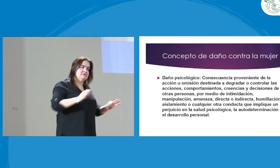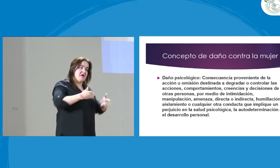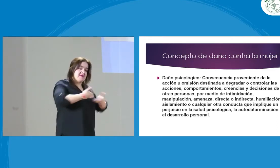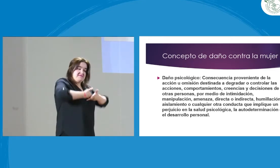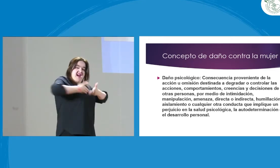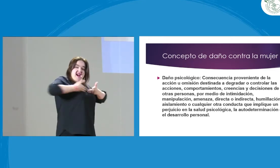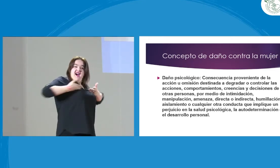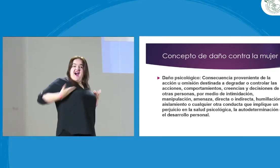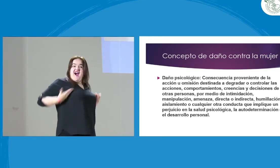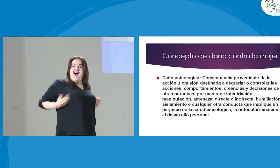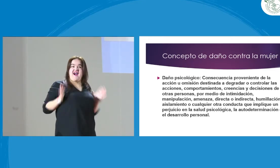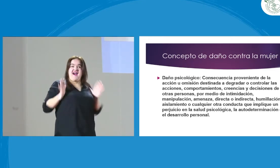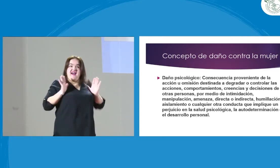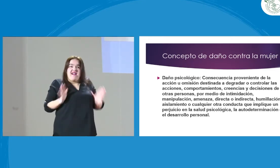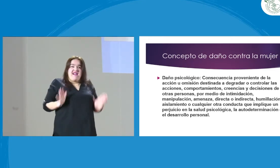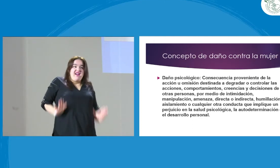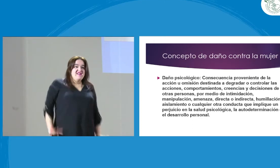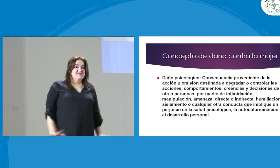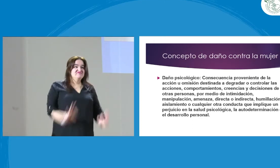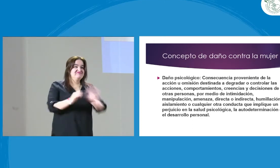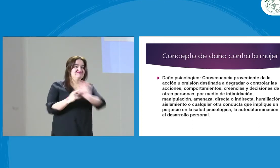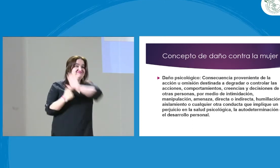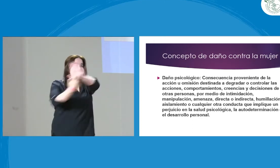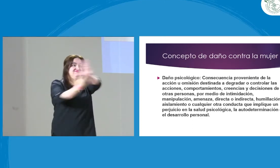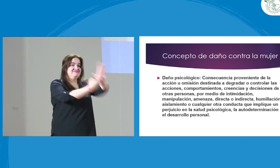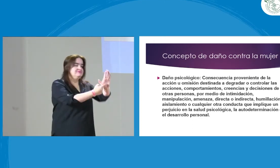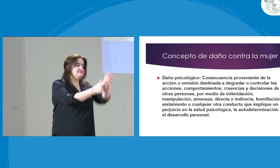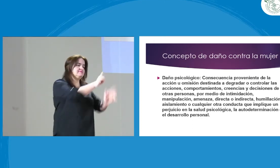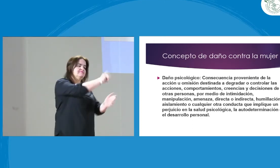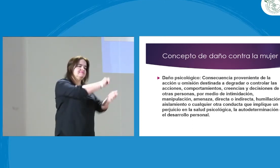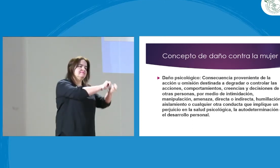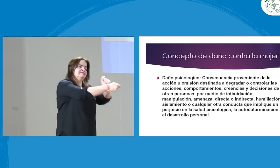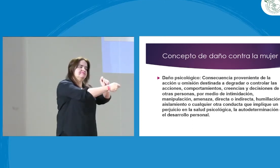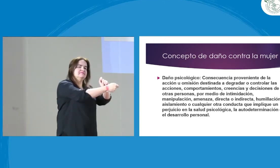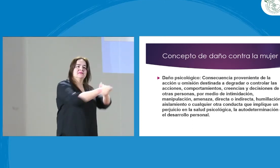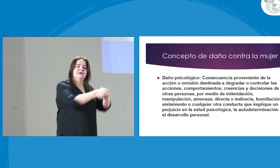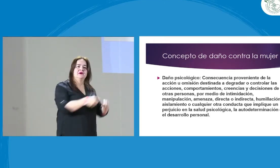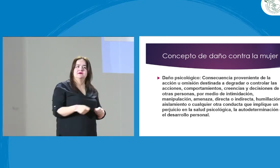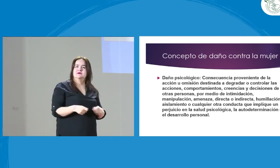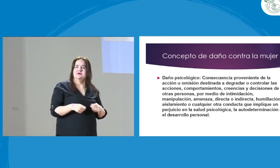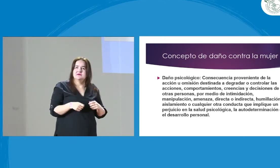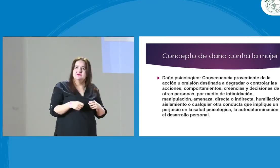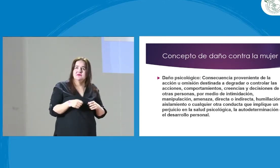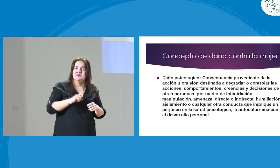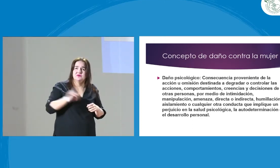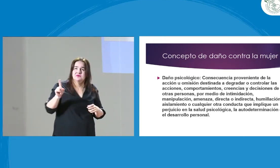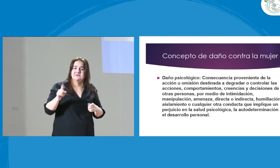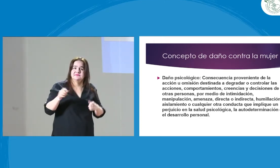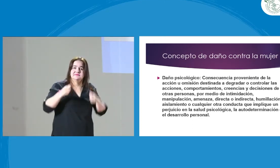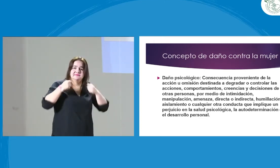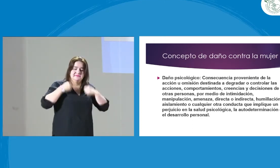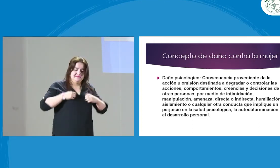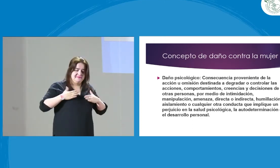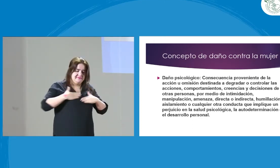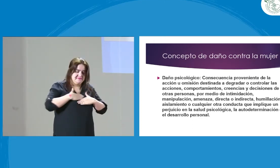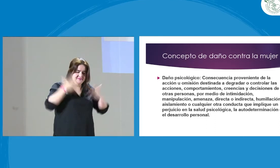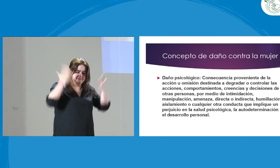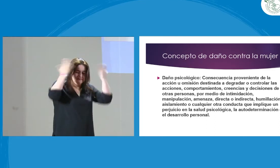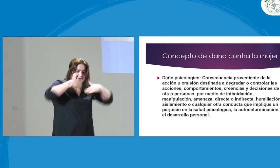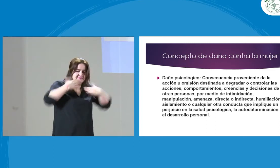a mí no me gusta eso, hágame el favor. Y usted se cambia, a mí no me gustan los escotes, usted no está para mostrarse al mundo. No, no, o sea, no me puedo